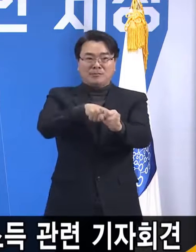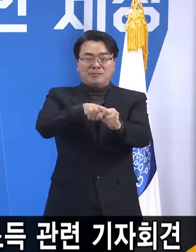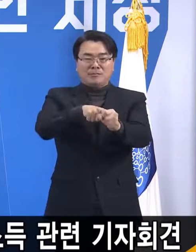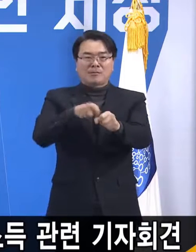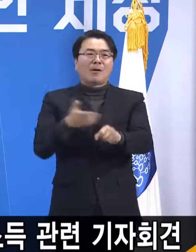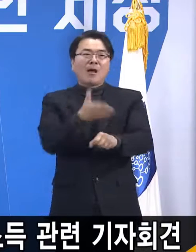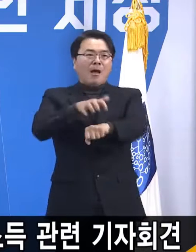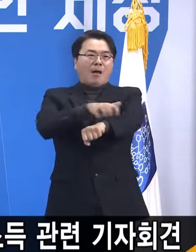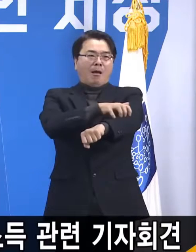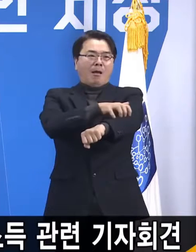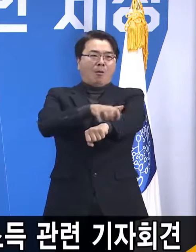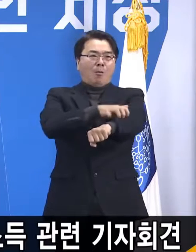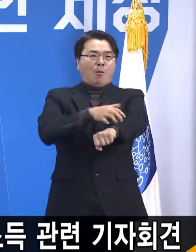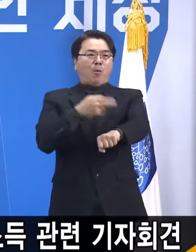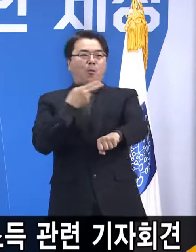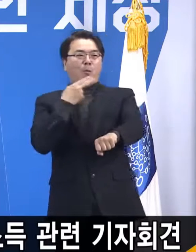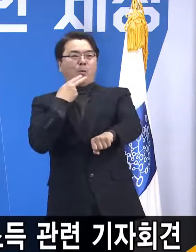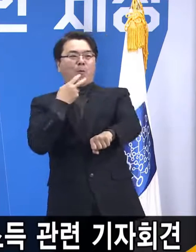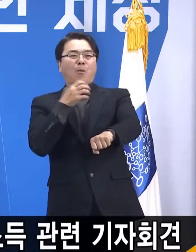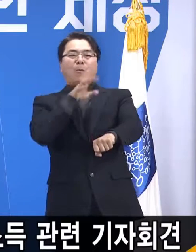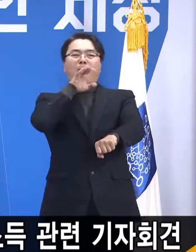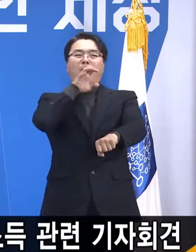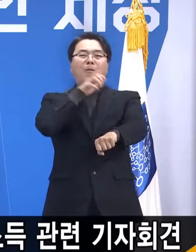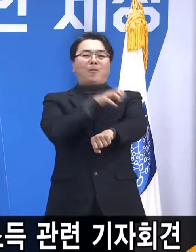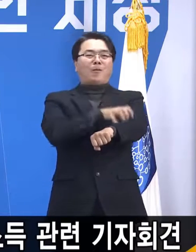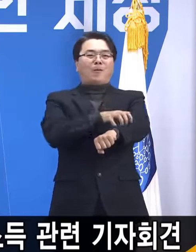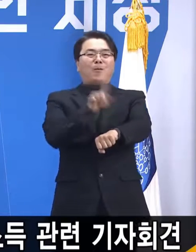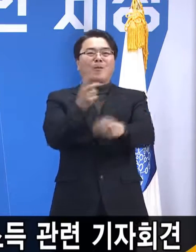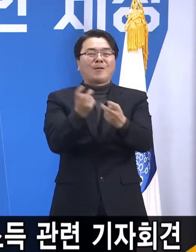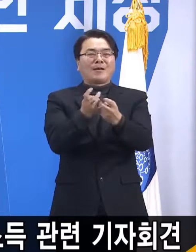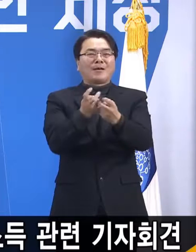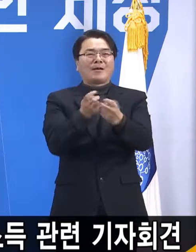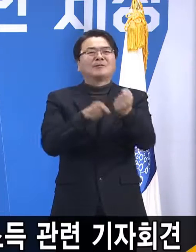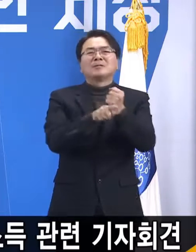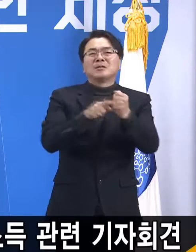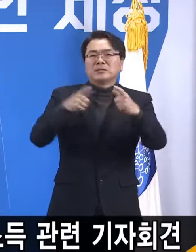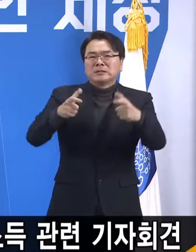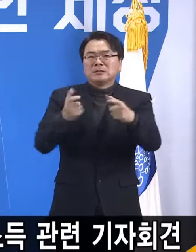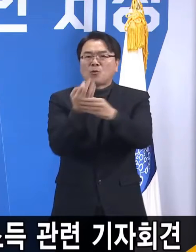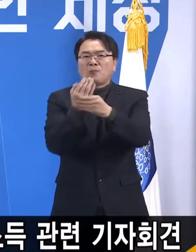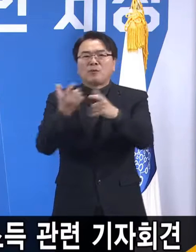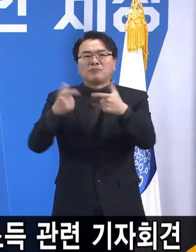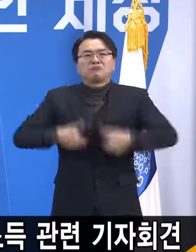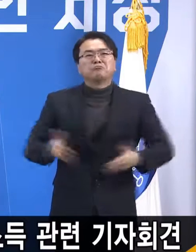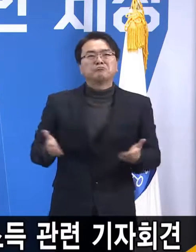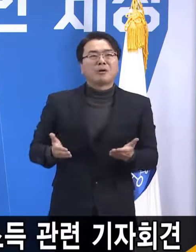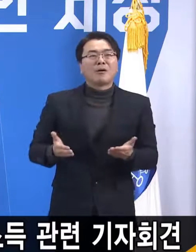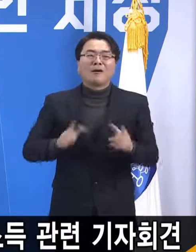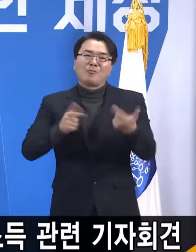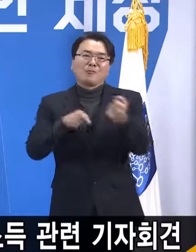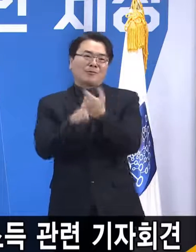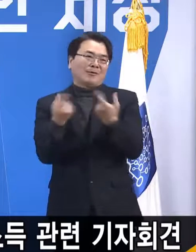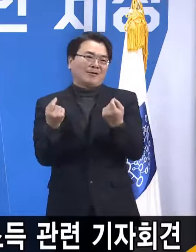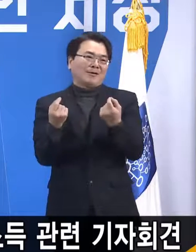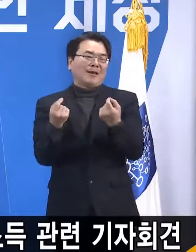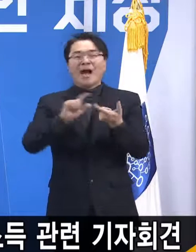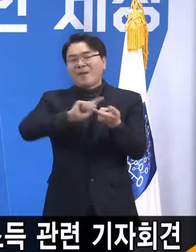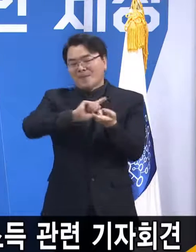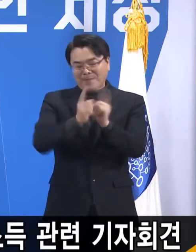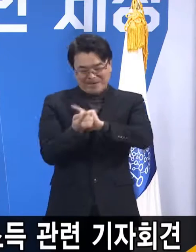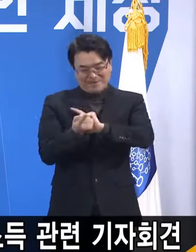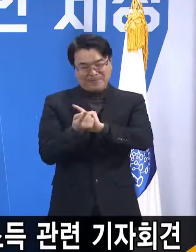없애기 위한 노력은 결국 지역화폐를 없애는 것과 같다라는 말씀을 드립니다. 그 불편함의 보상으로